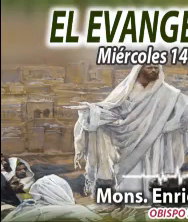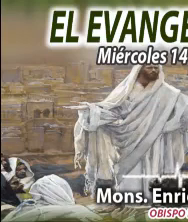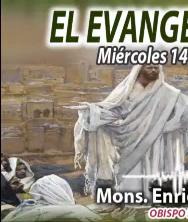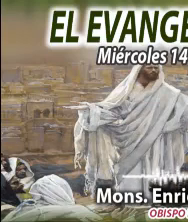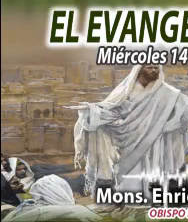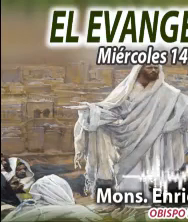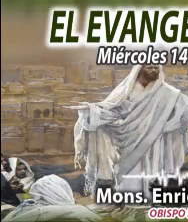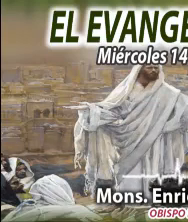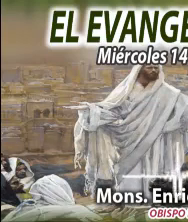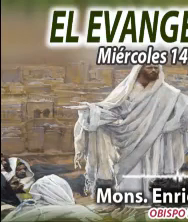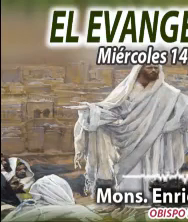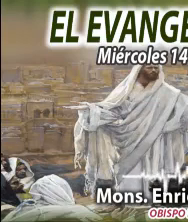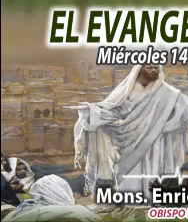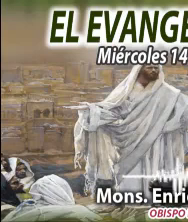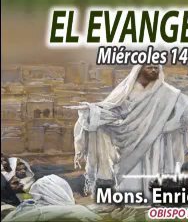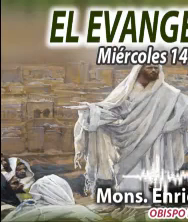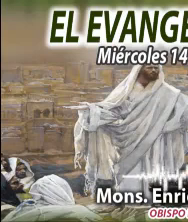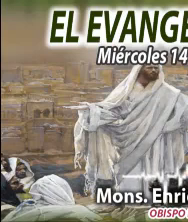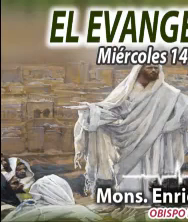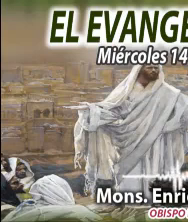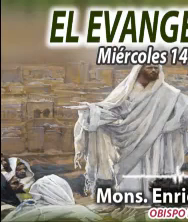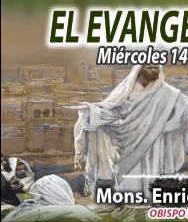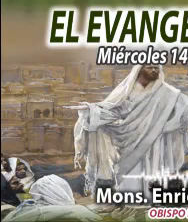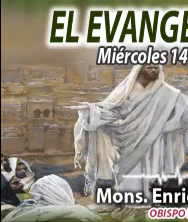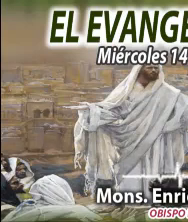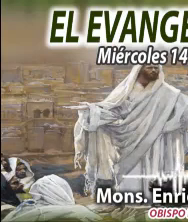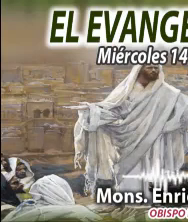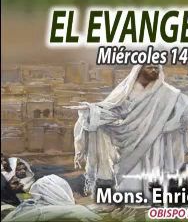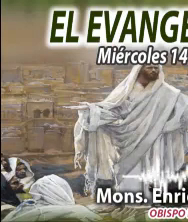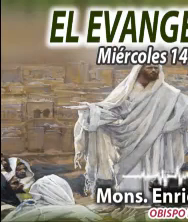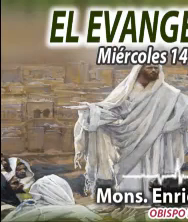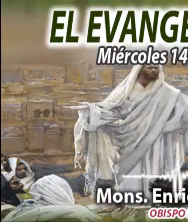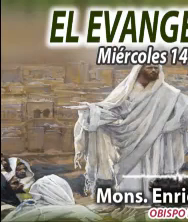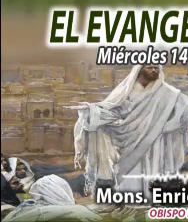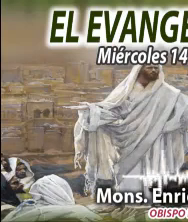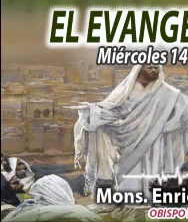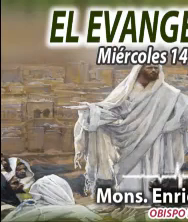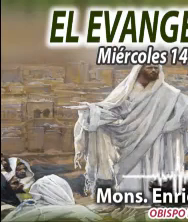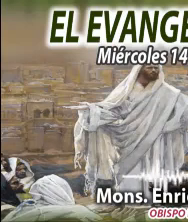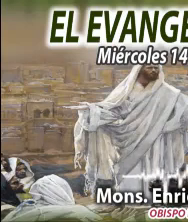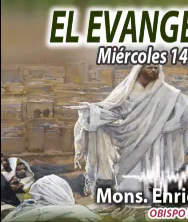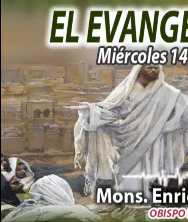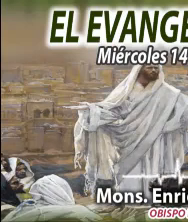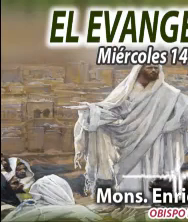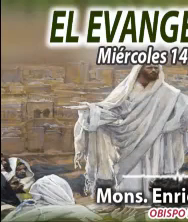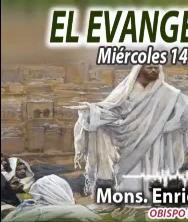Díaz, fortalezcamos nuestra fe. Seamos testigos de Jesús, vivo y resucitado.